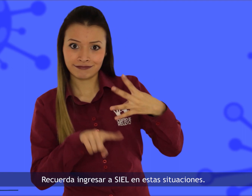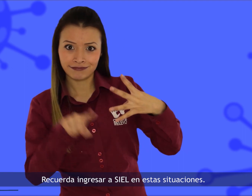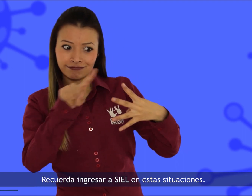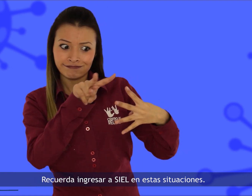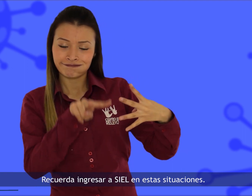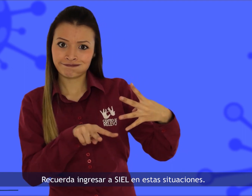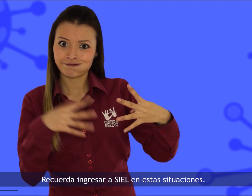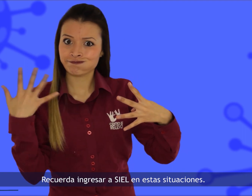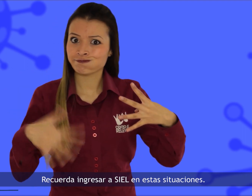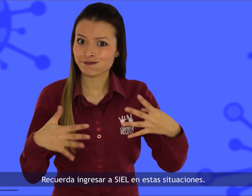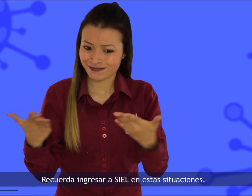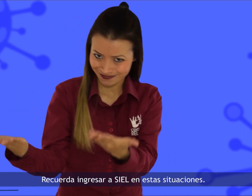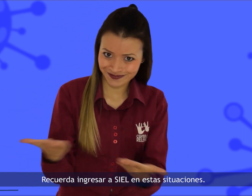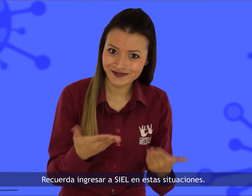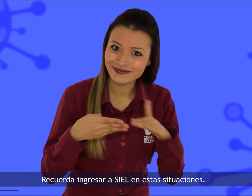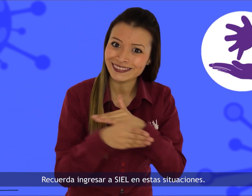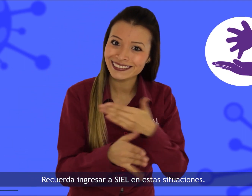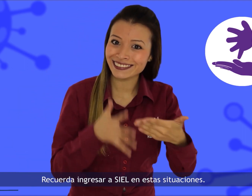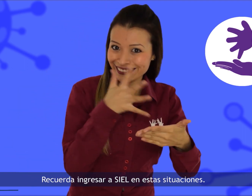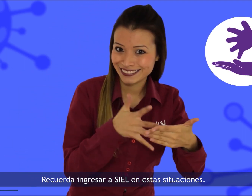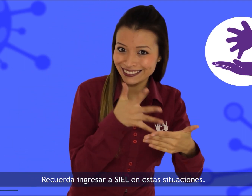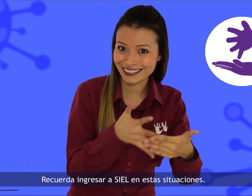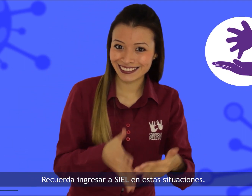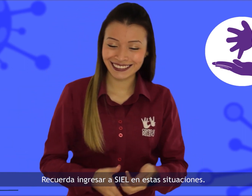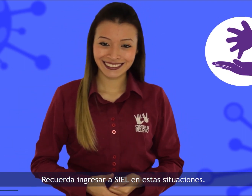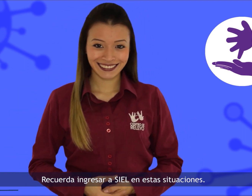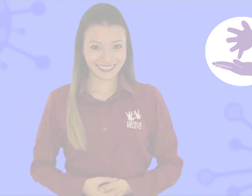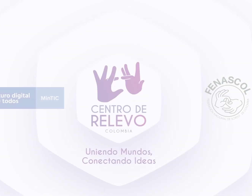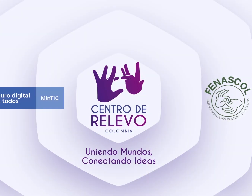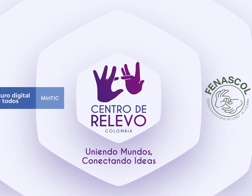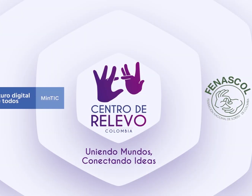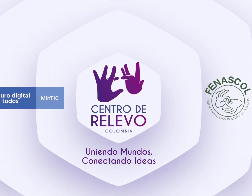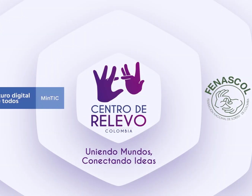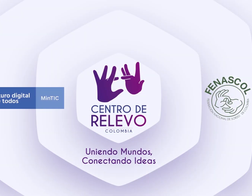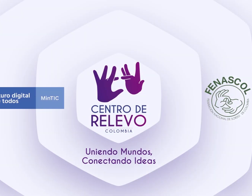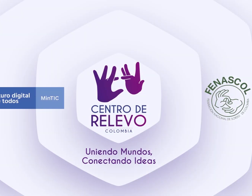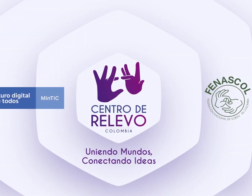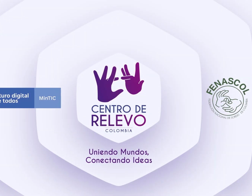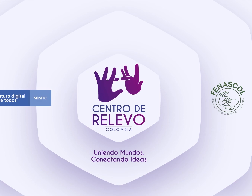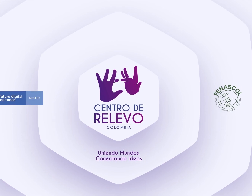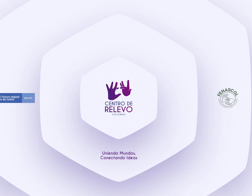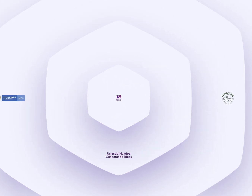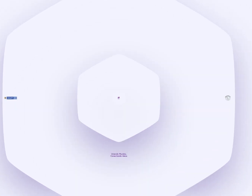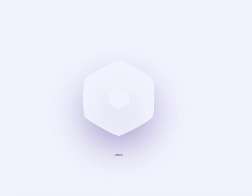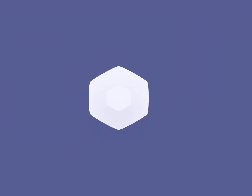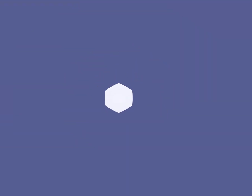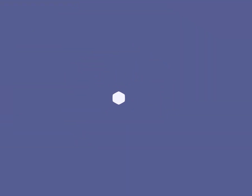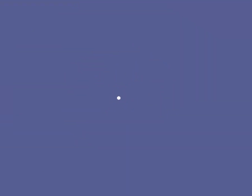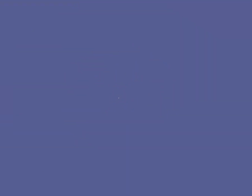Recuerda, ingresar a Ciel en estas situaciones. Recuerda, ingresar situaciones. Recuerda, ingresar Recuerda, Recuerda,